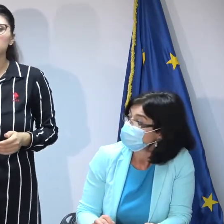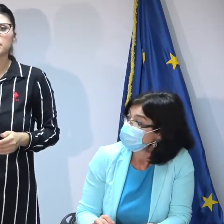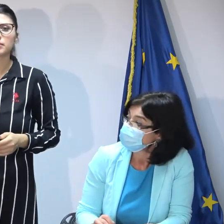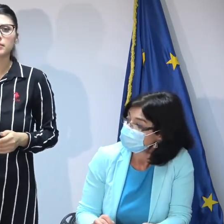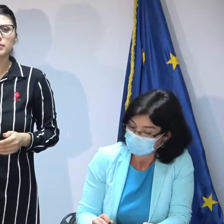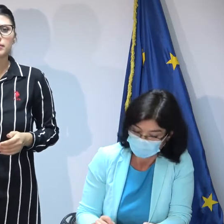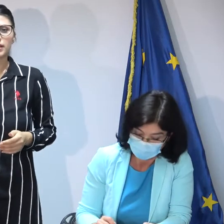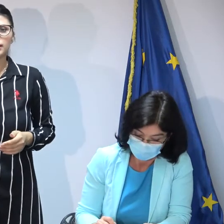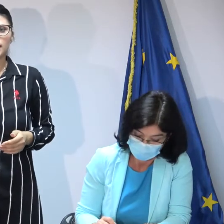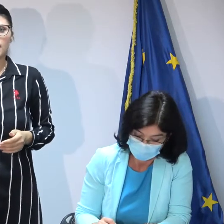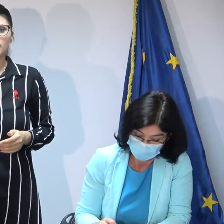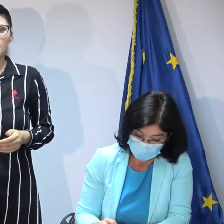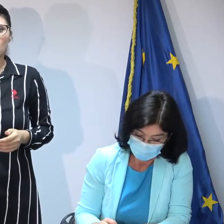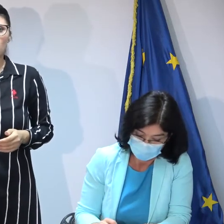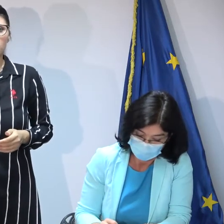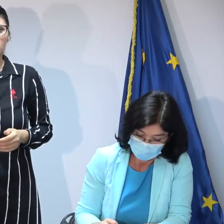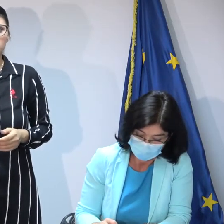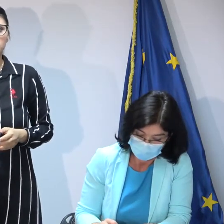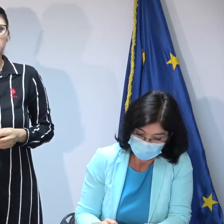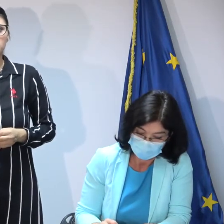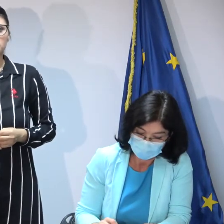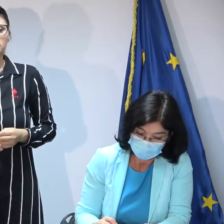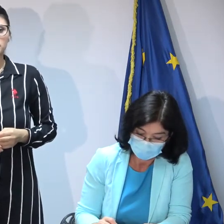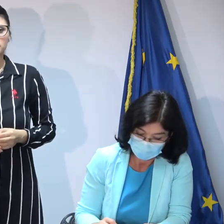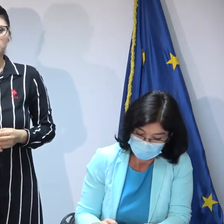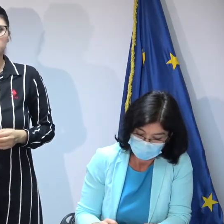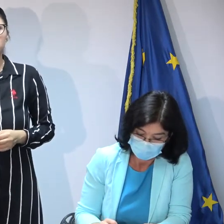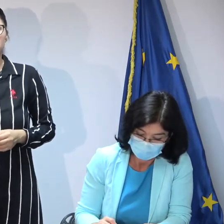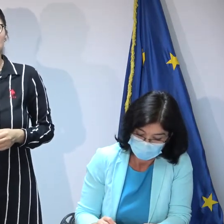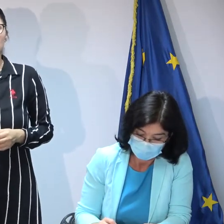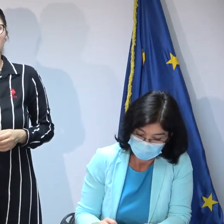Diana Coman. Diana Coman și Ștefan.